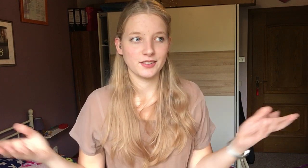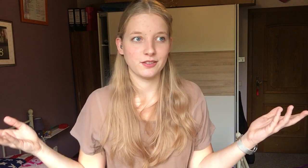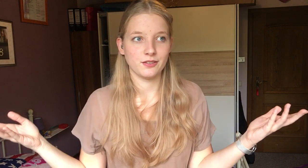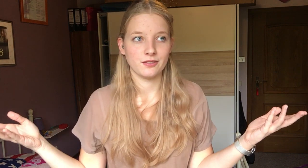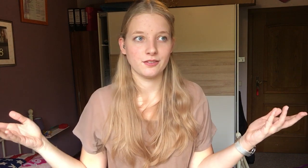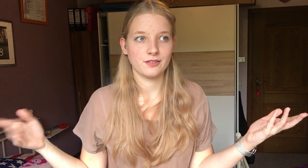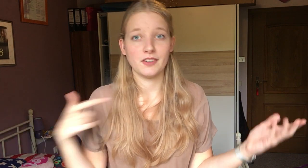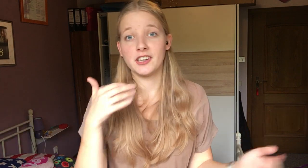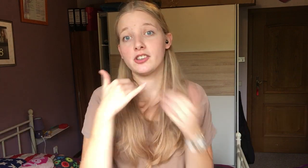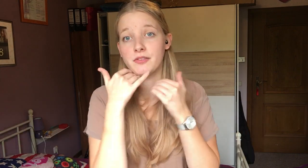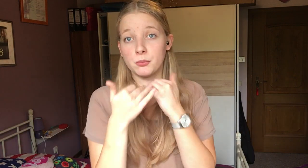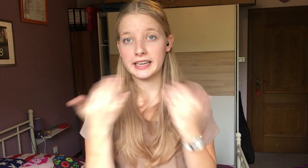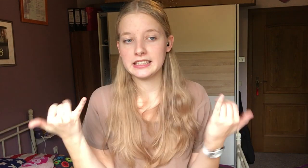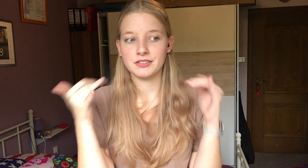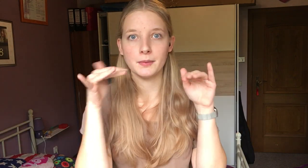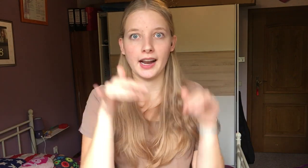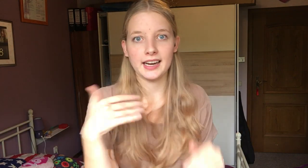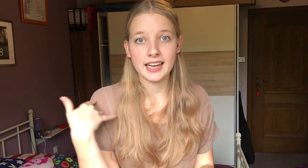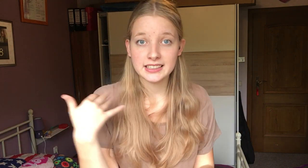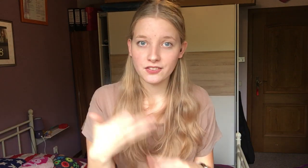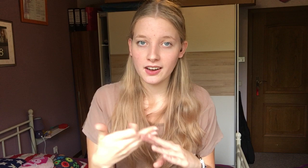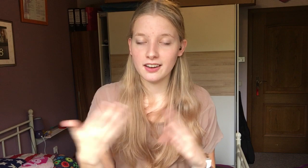Auf jeden Fall, ich werde euch davon berichten, wie meine Anreise war.